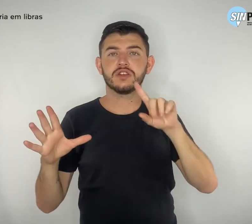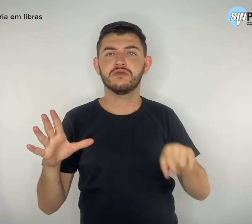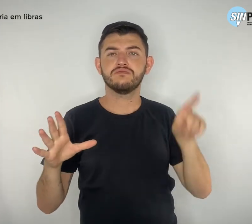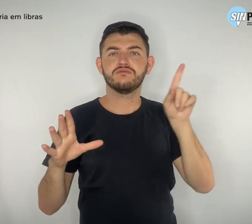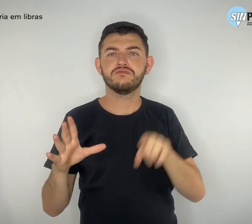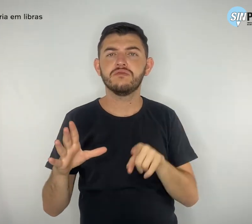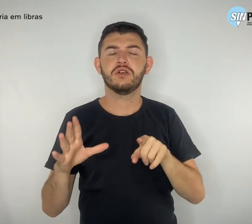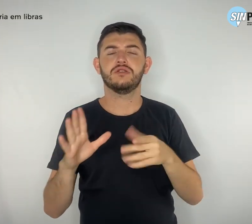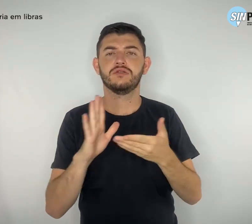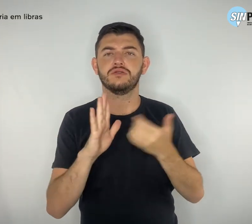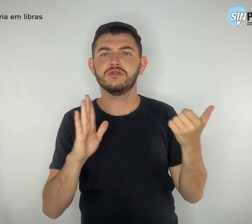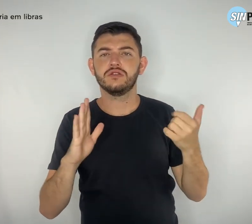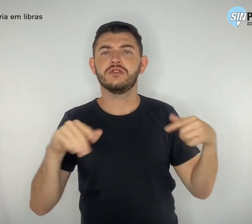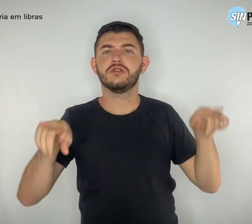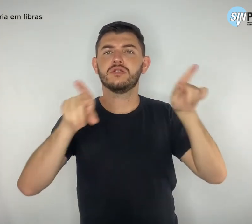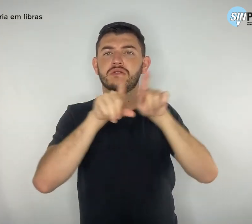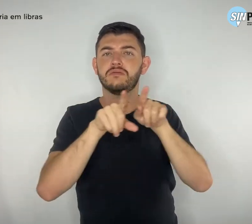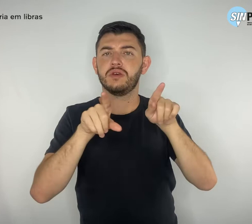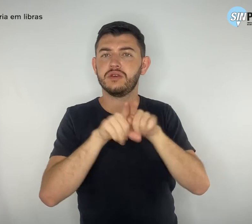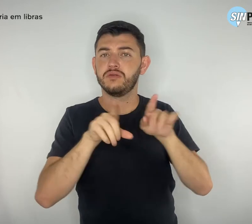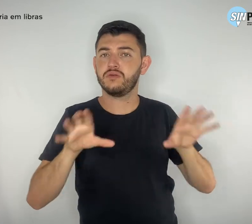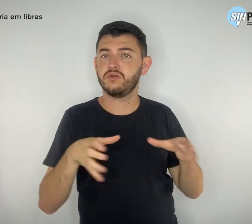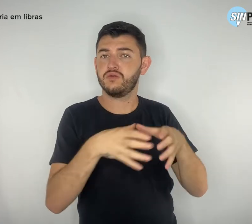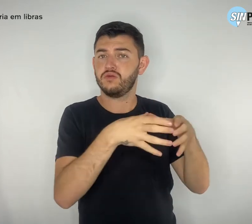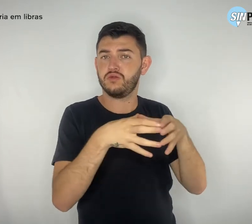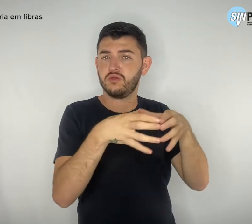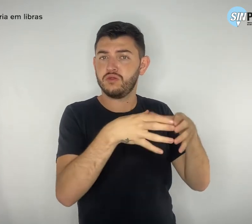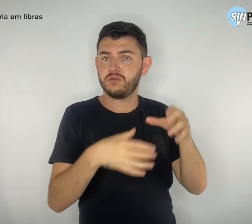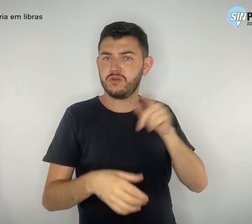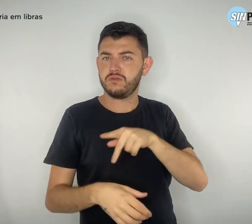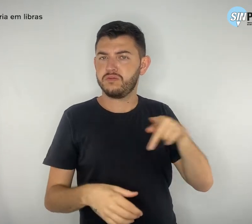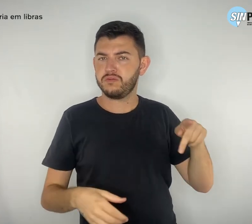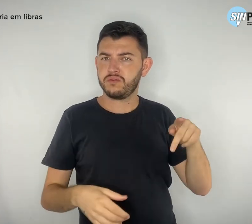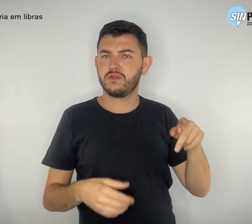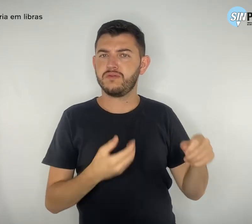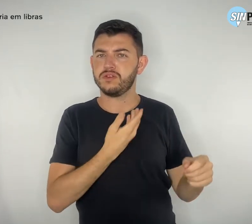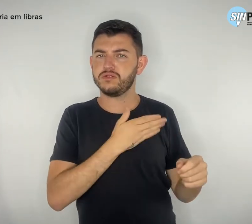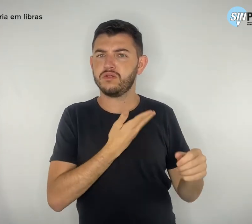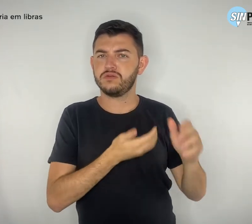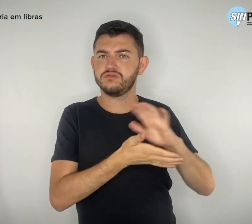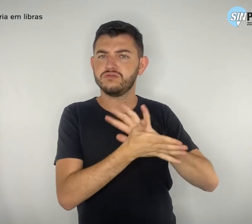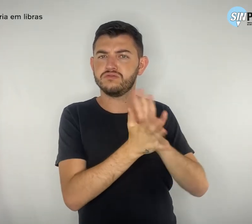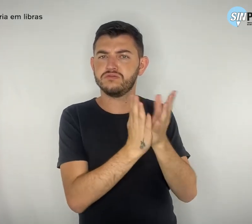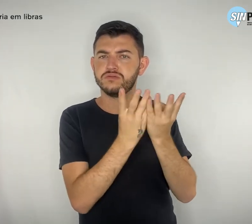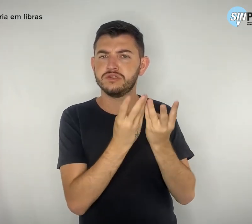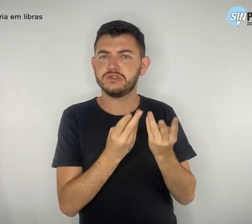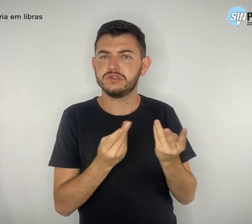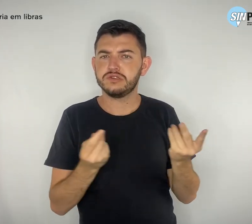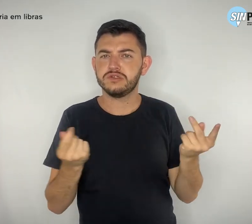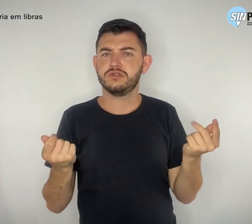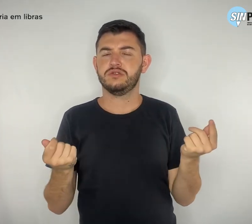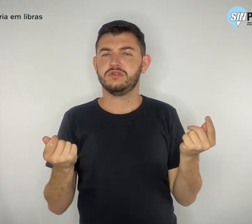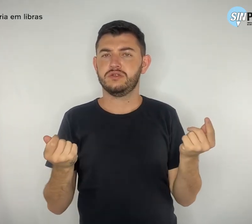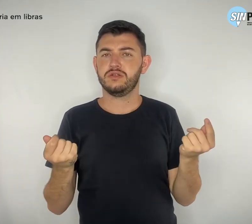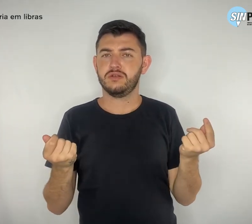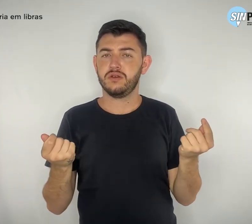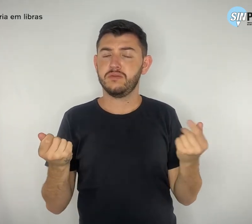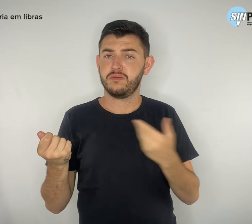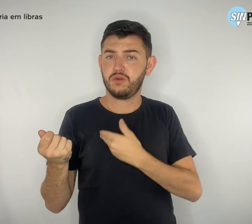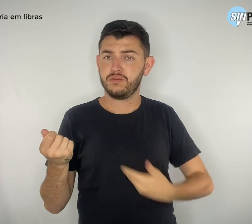extinguir a categoria de professores, uma maneira autoritária de privatizar a educação pública e de,